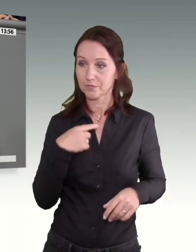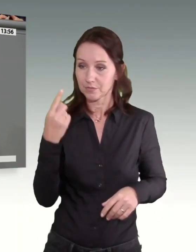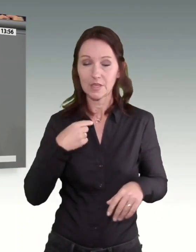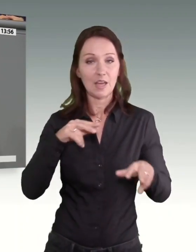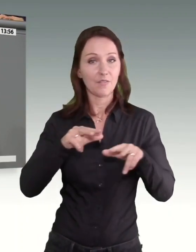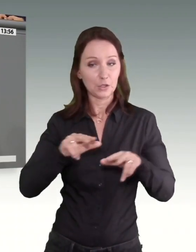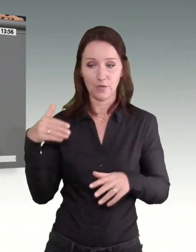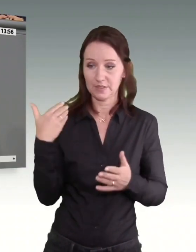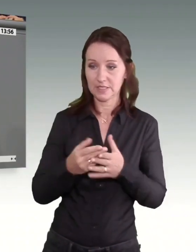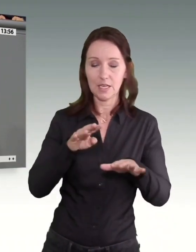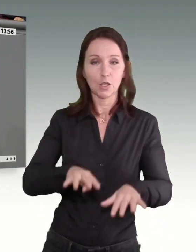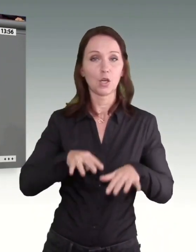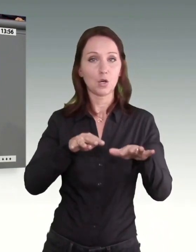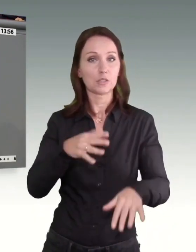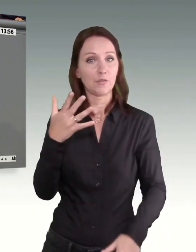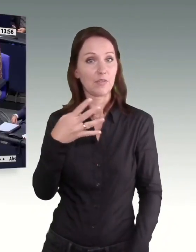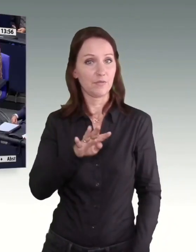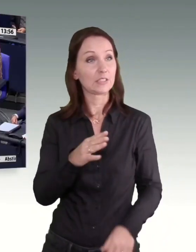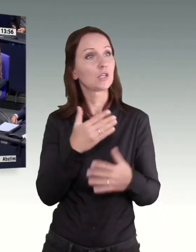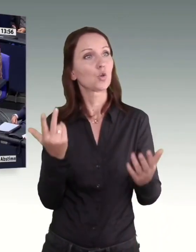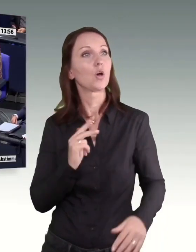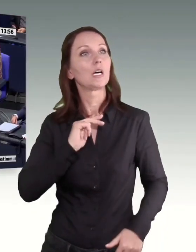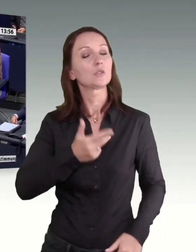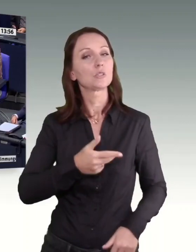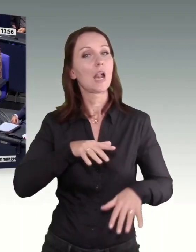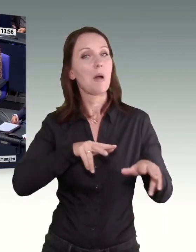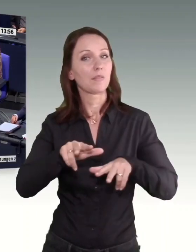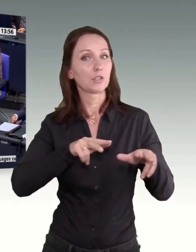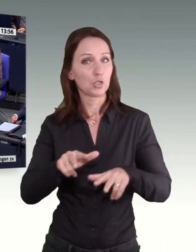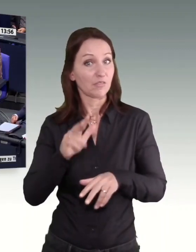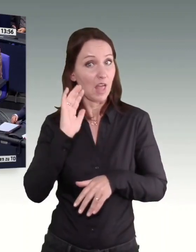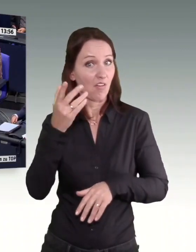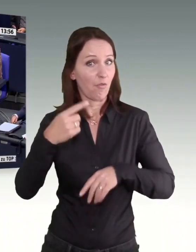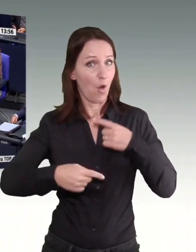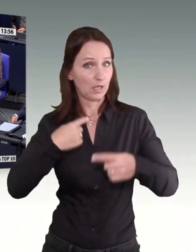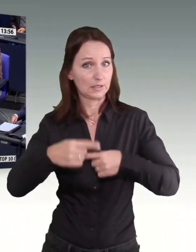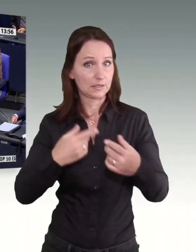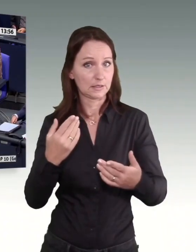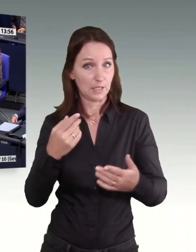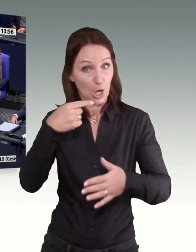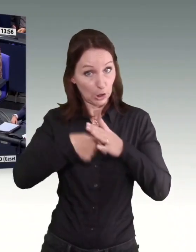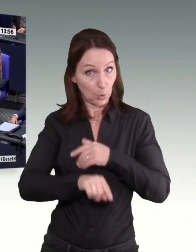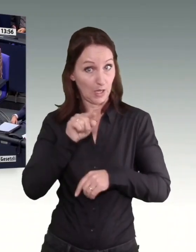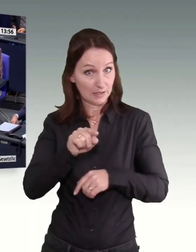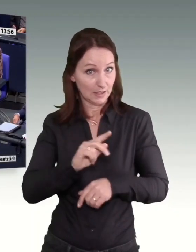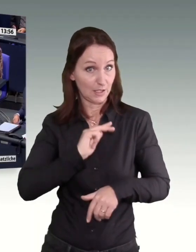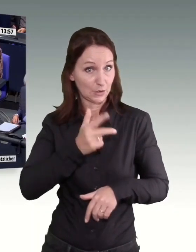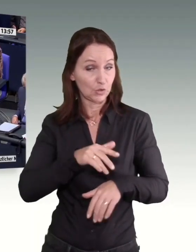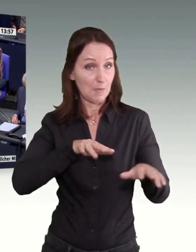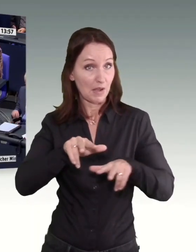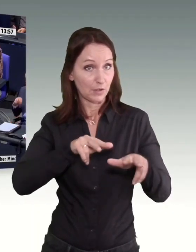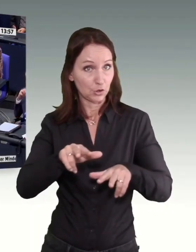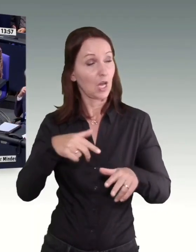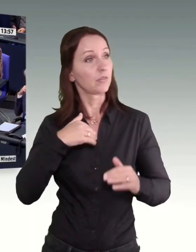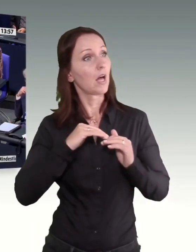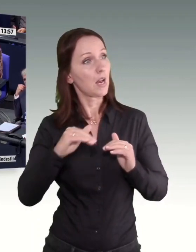seit 1945. Und die soziale Marktwirtschaft hat dieses Land in den Wohlstand geführt und hat